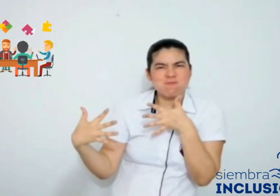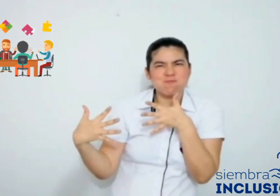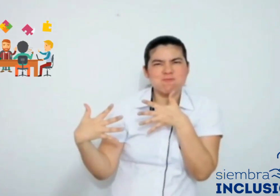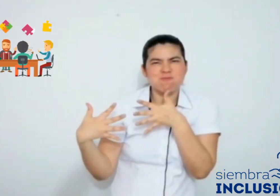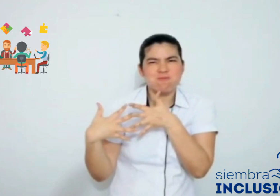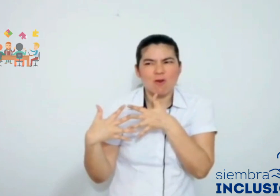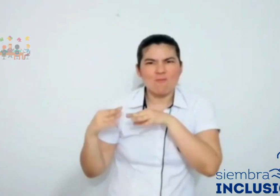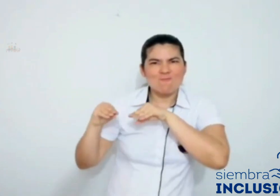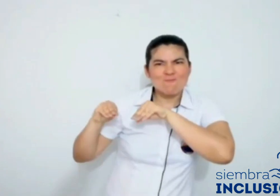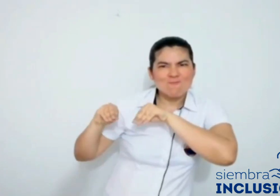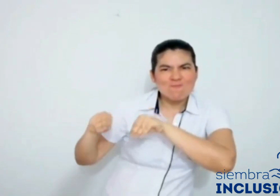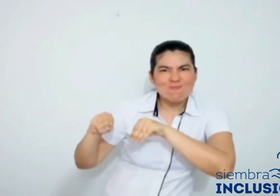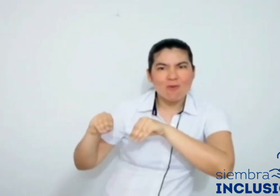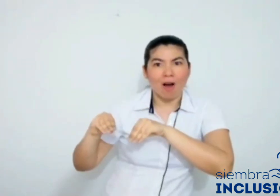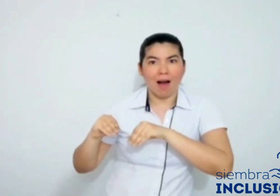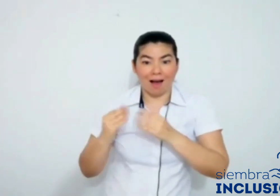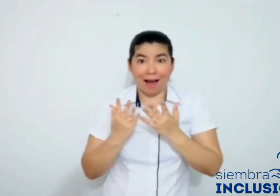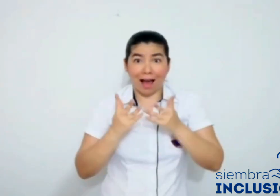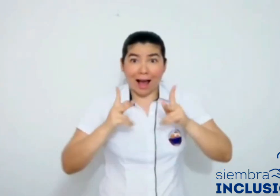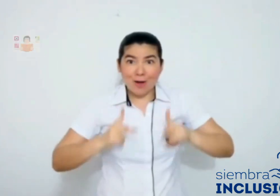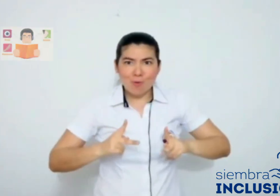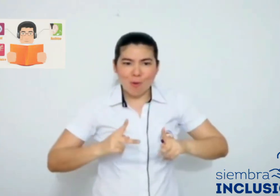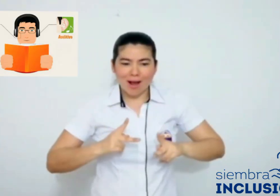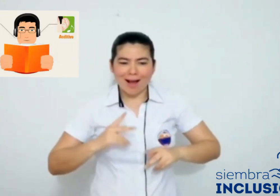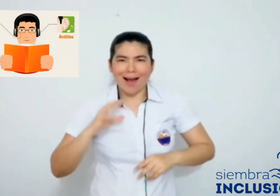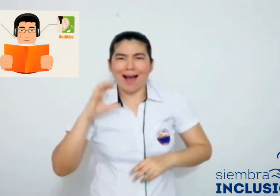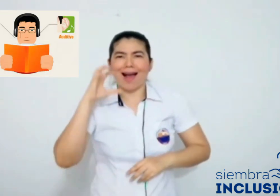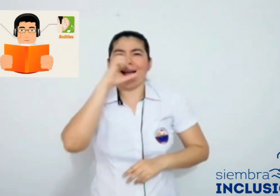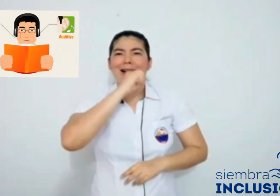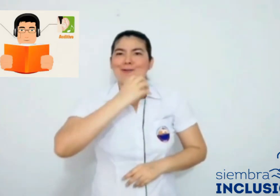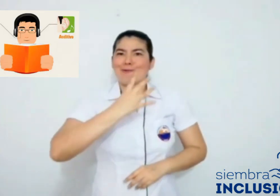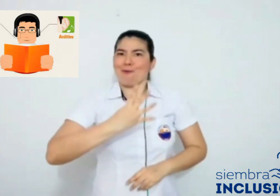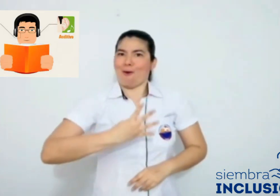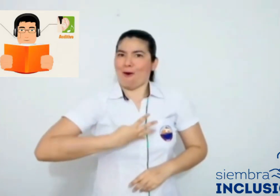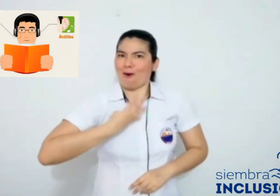y lograr un aprendizaje significativo.